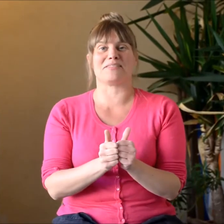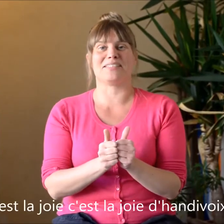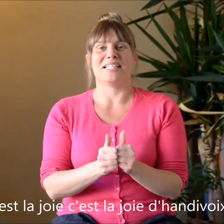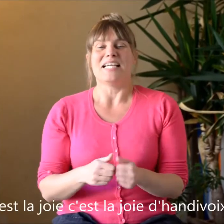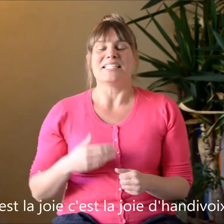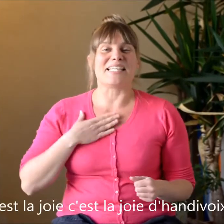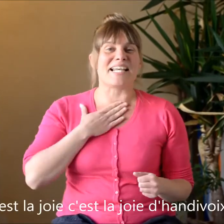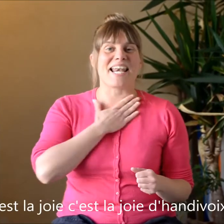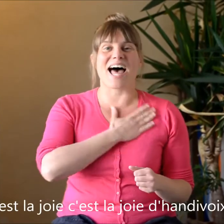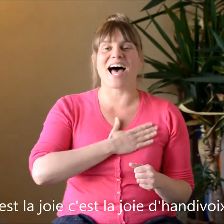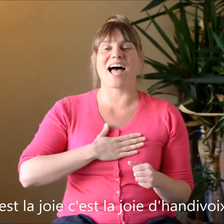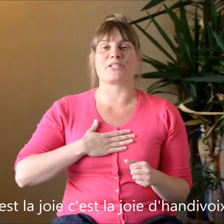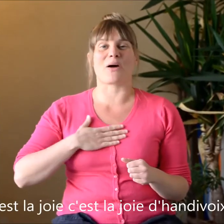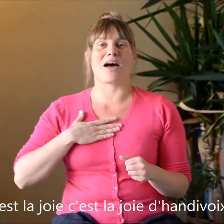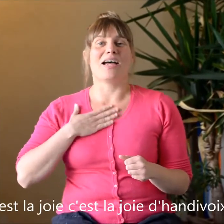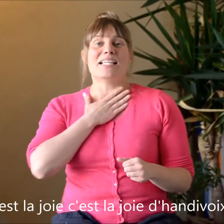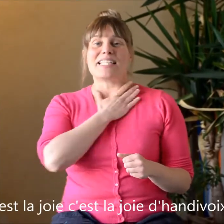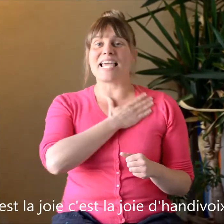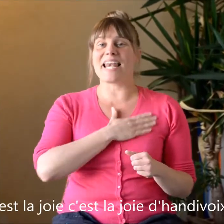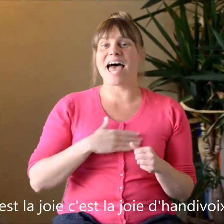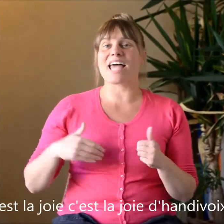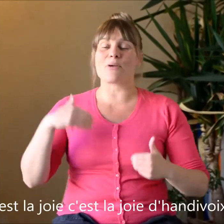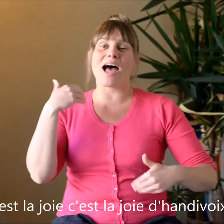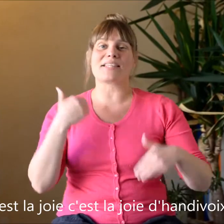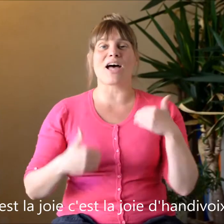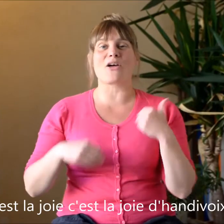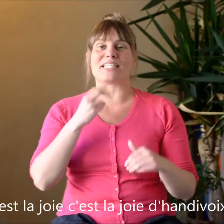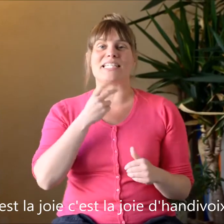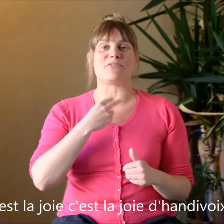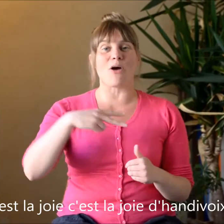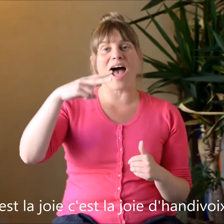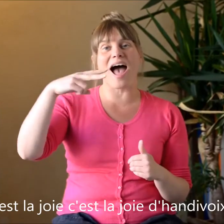C'est la joie, c'est la joie d'en dix voix